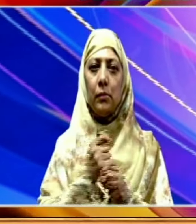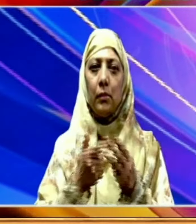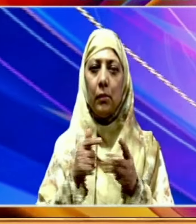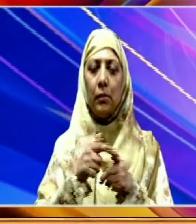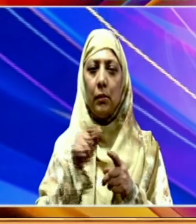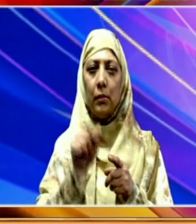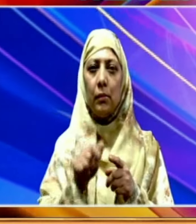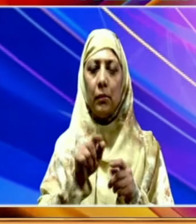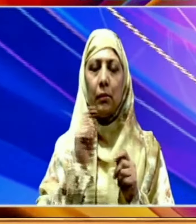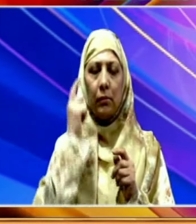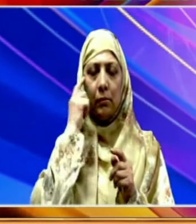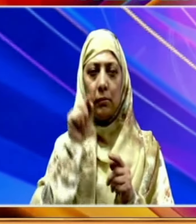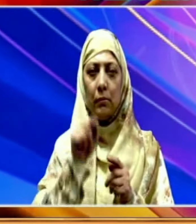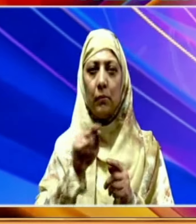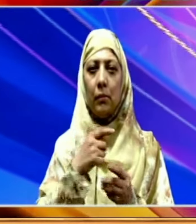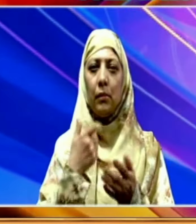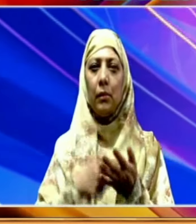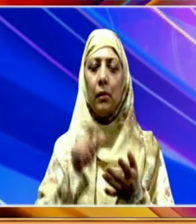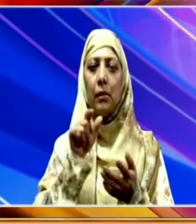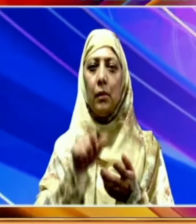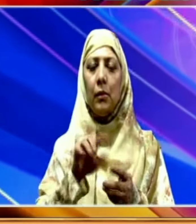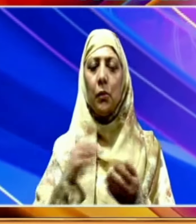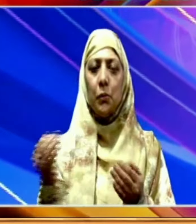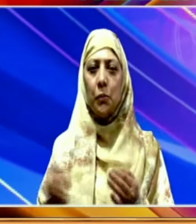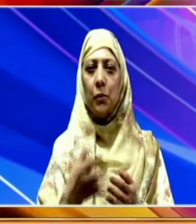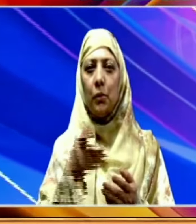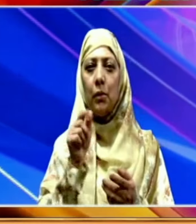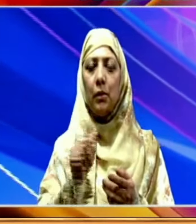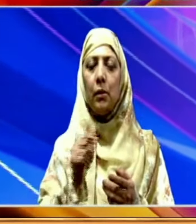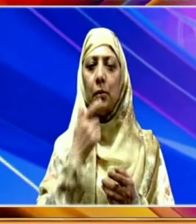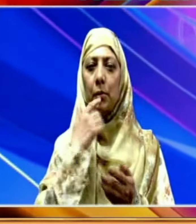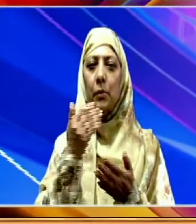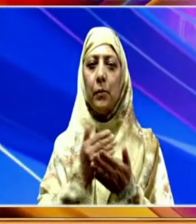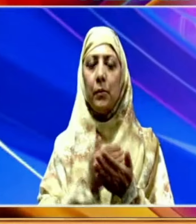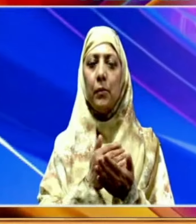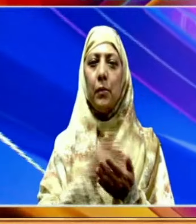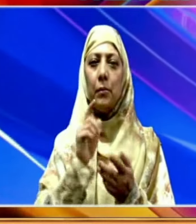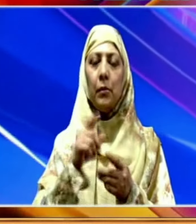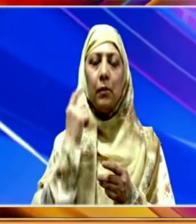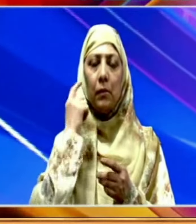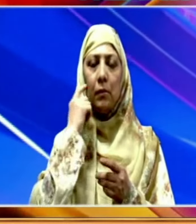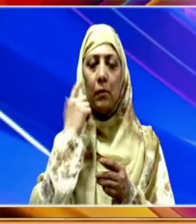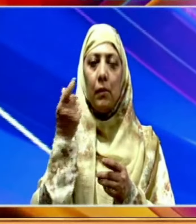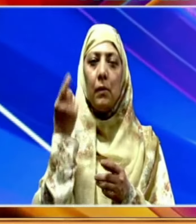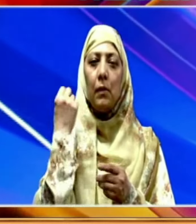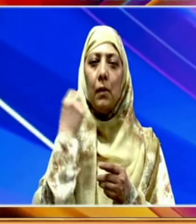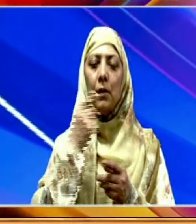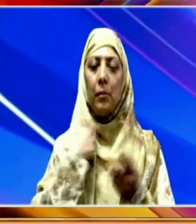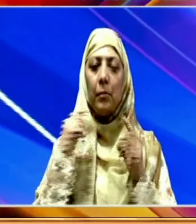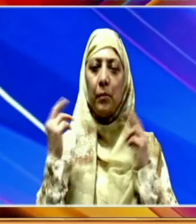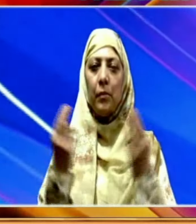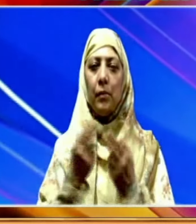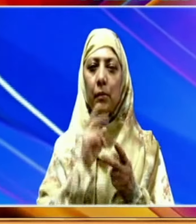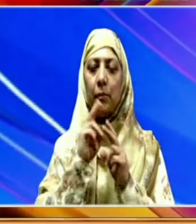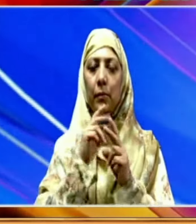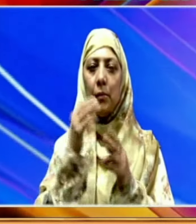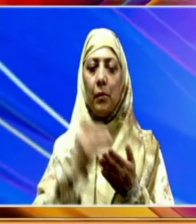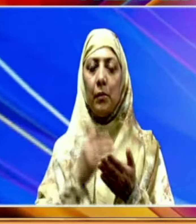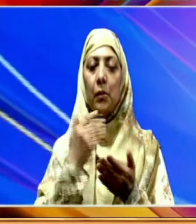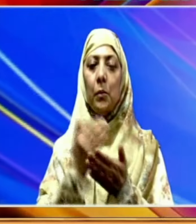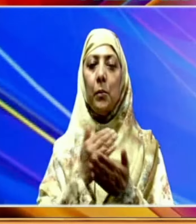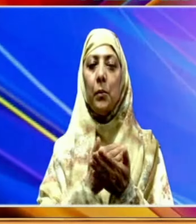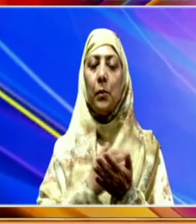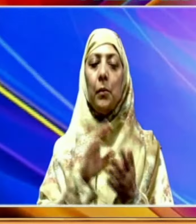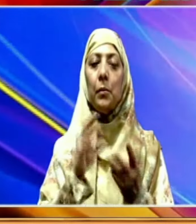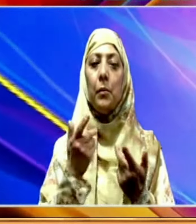امور پر توجہ مرکوز کی جائے گی اجلاس شروع ہونے سے قبل حکومت نے کل اس بات کو یقینی بنانے کے لیے ایک اکل پارٹی میٹنگ بلائی کہ دونوں آئیوانوں کی